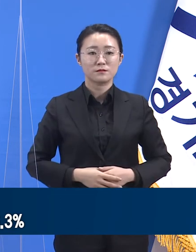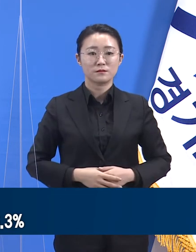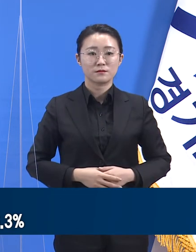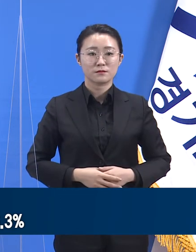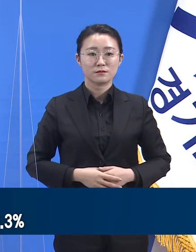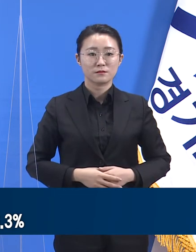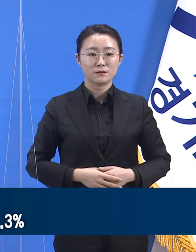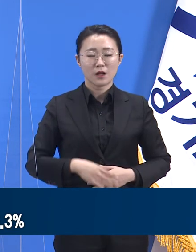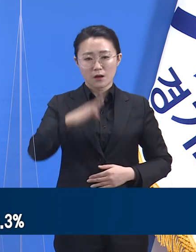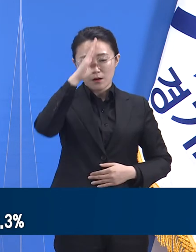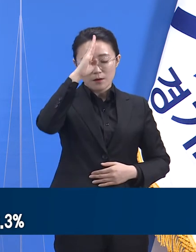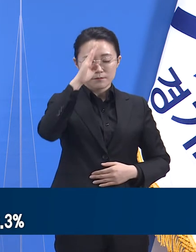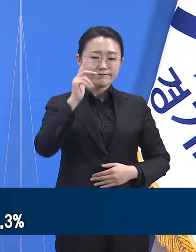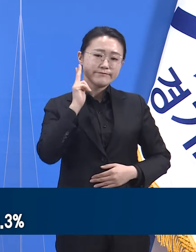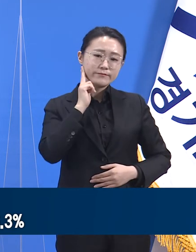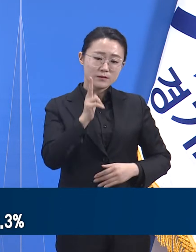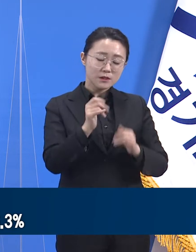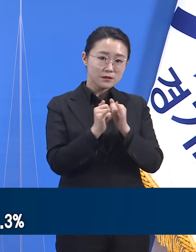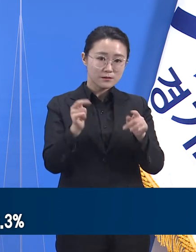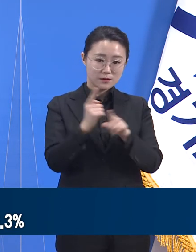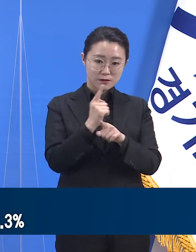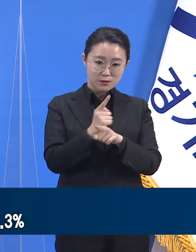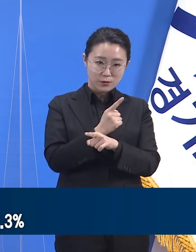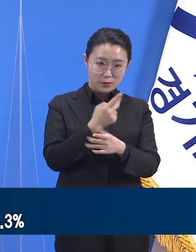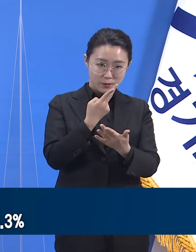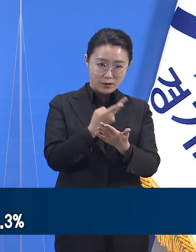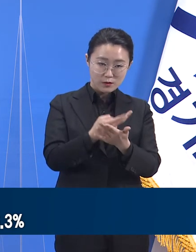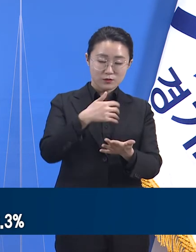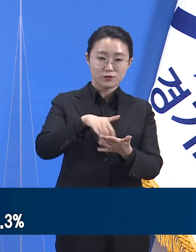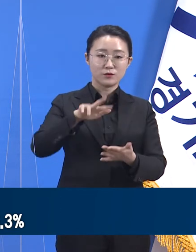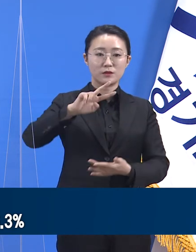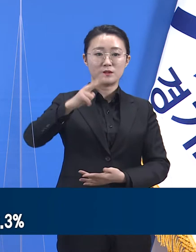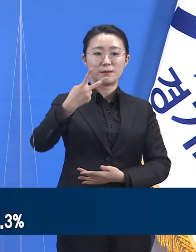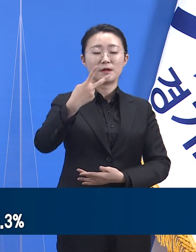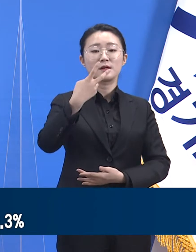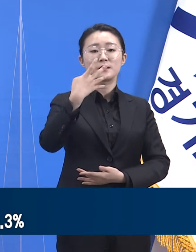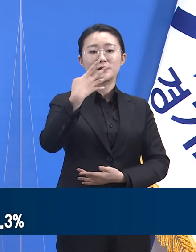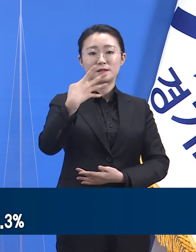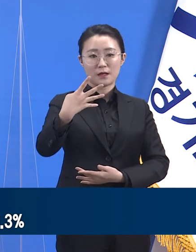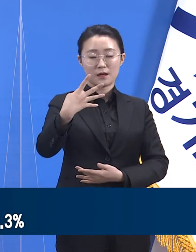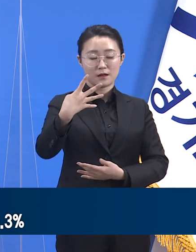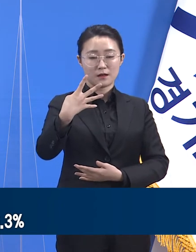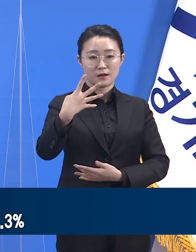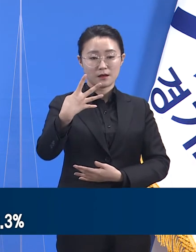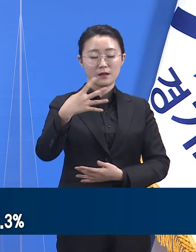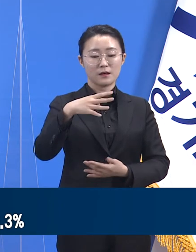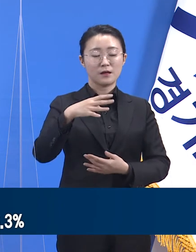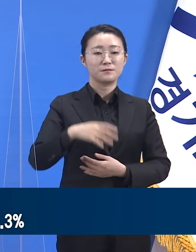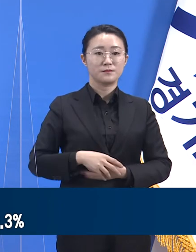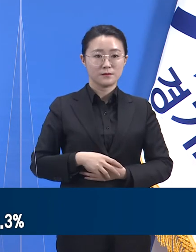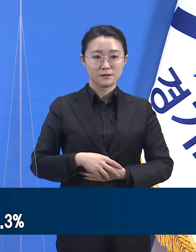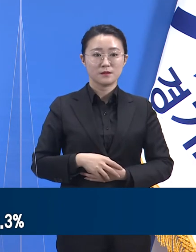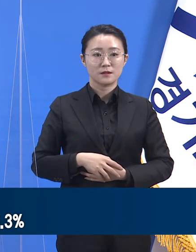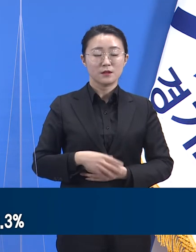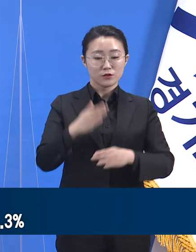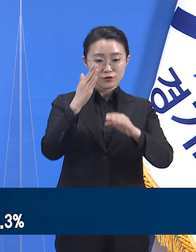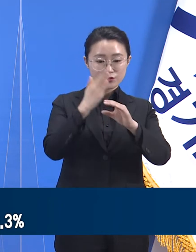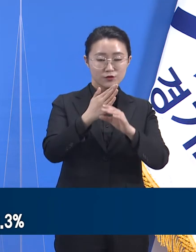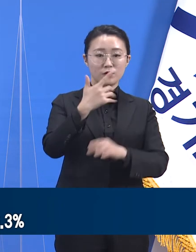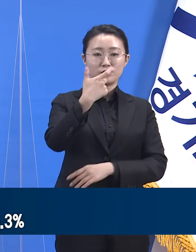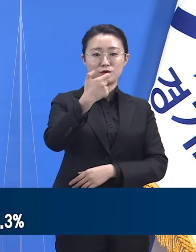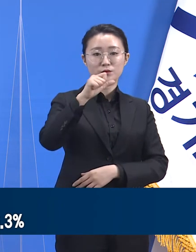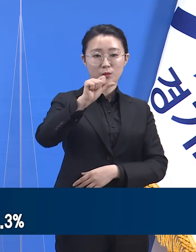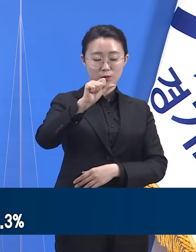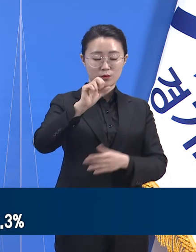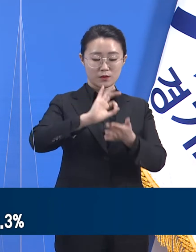중증 환자 치료 병상은 총 204병상을 확보한 상태고 이 중 65개를 사용하고